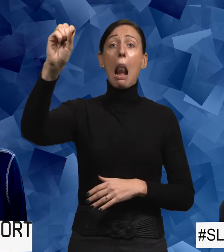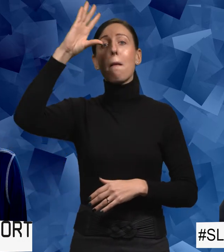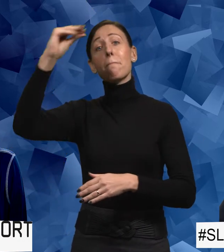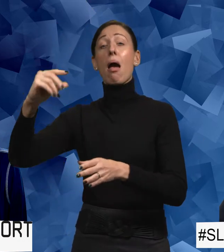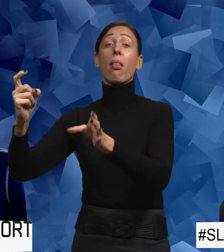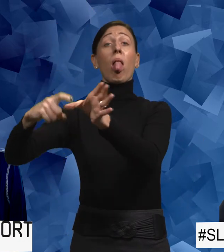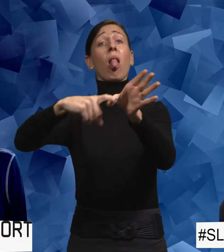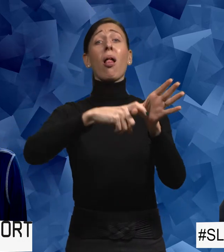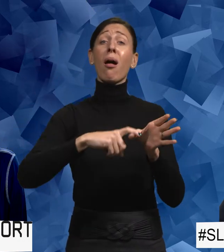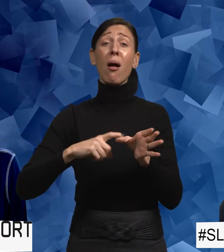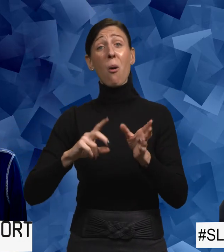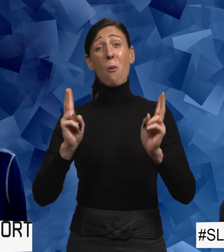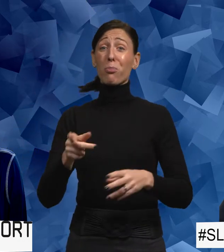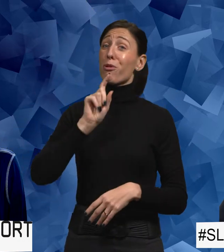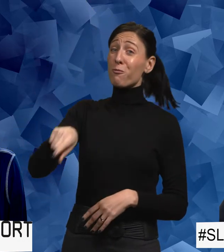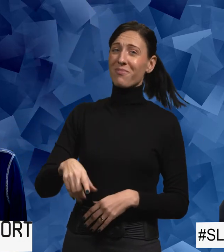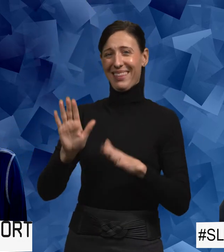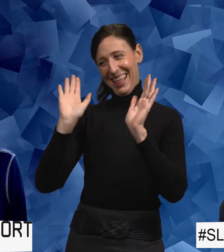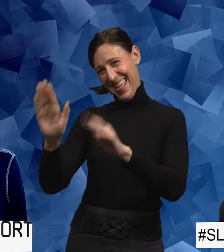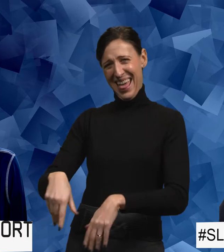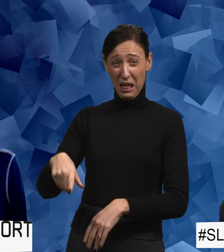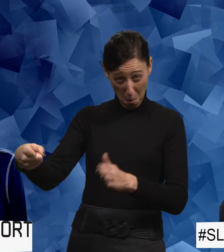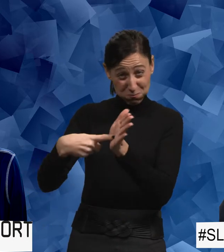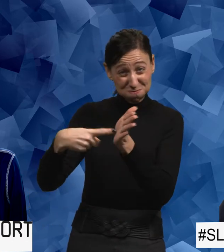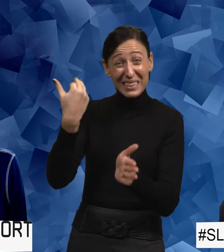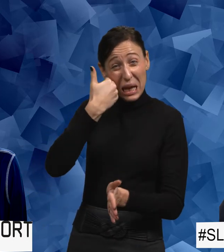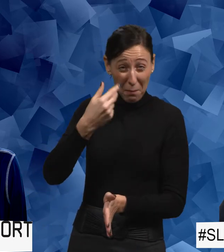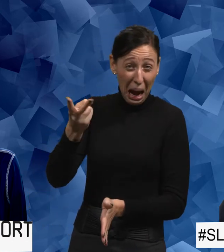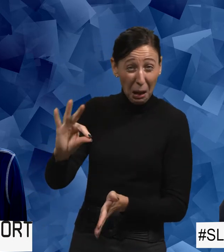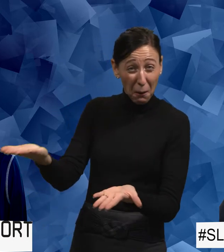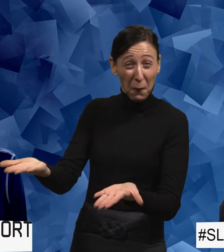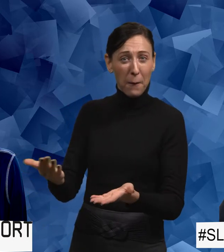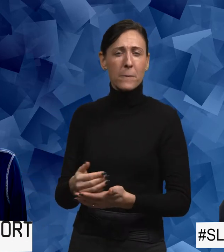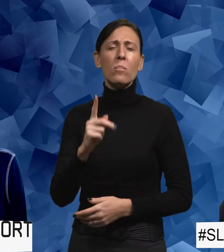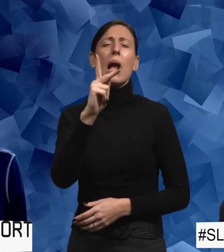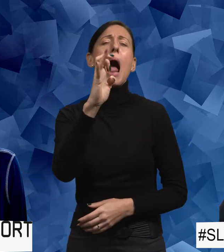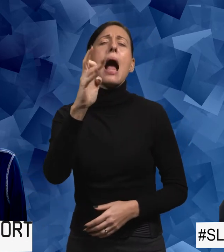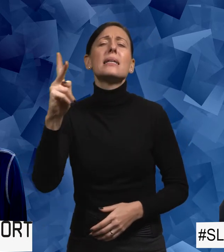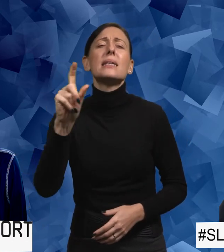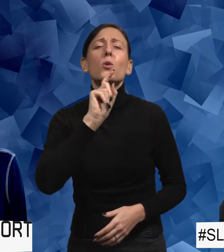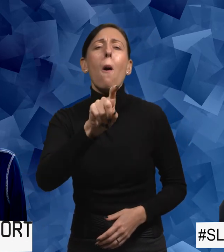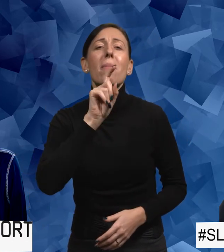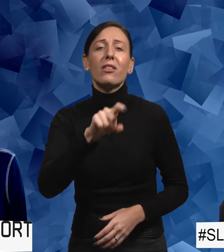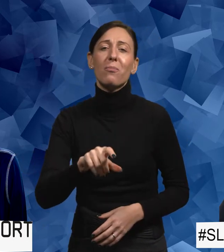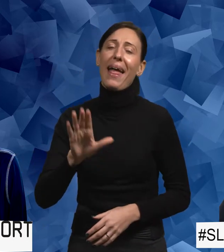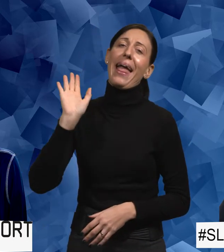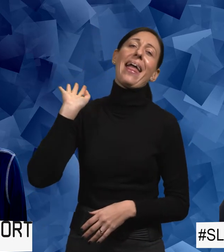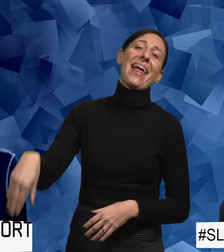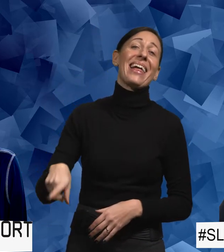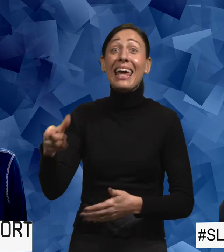männen liksom hängde på och tyckte att du tål väl skämt. Och det är väl en jätteklassisk kommentar. Ja men du det var